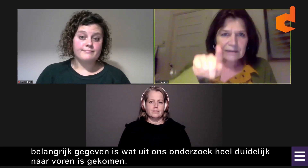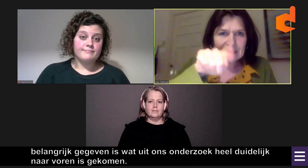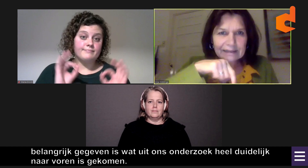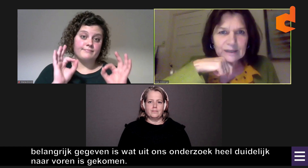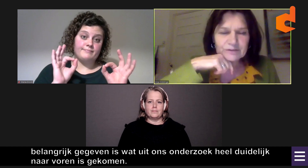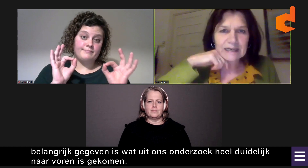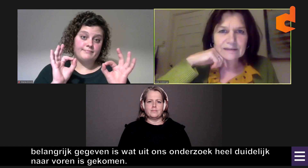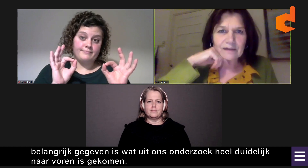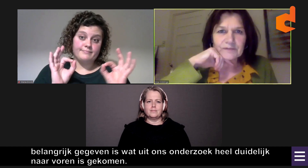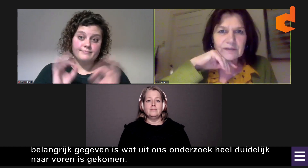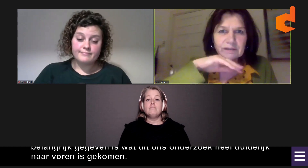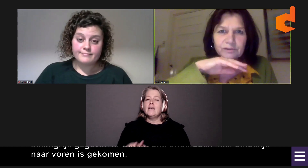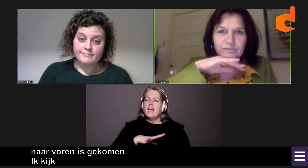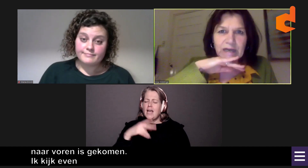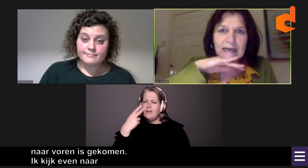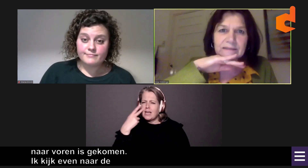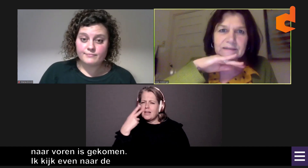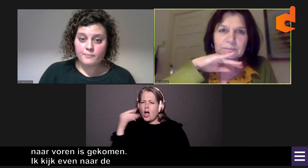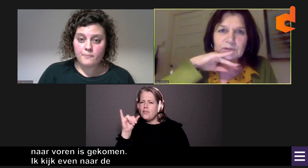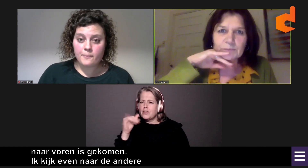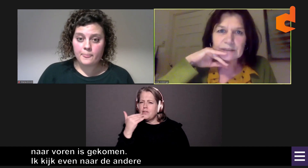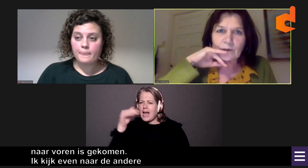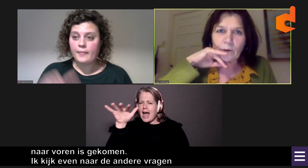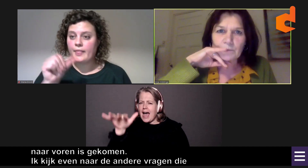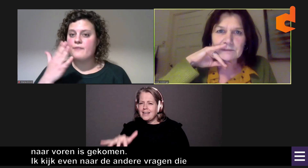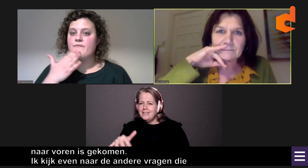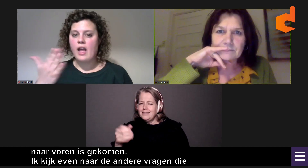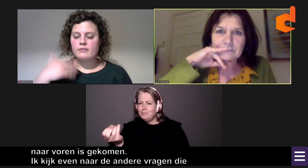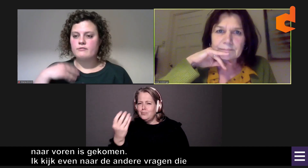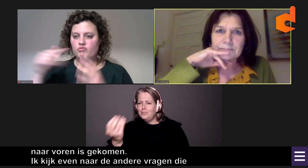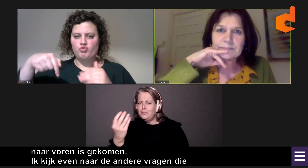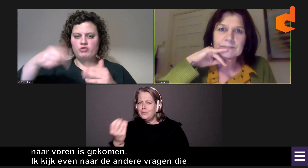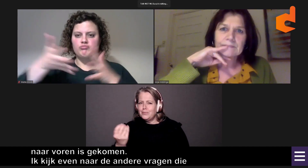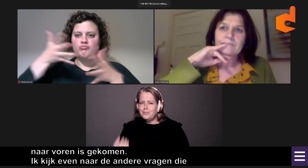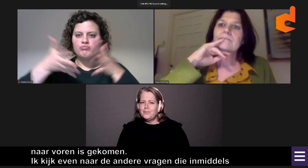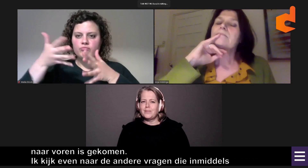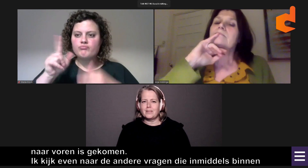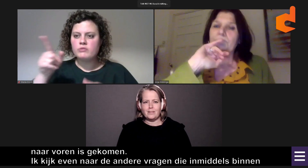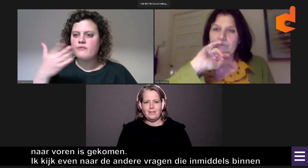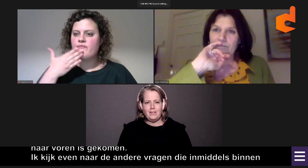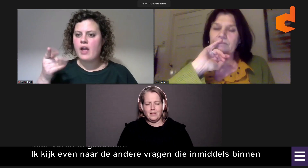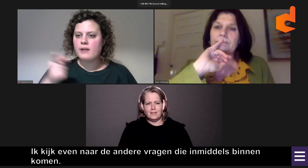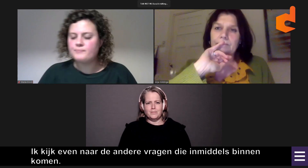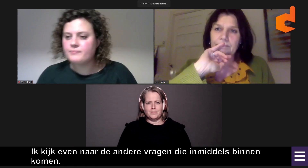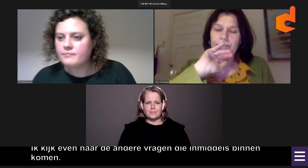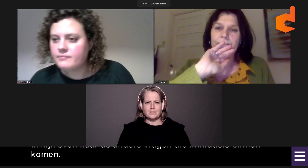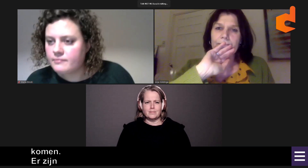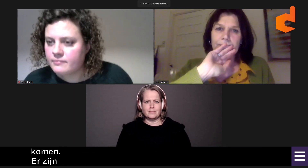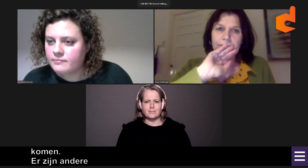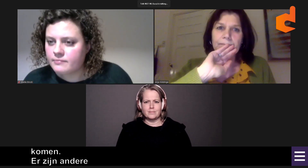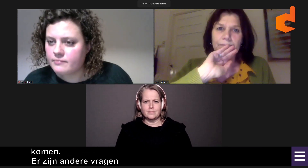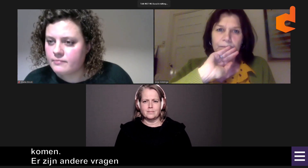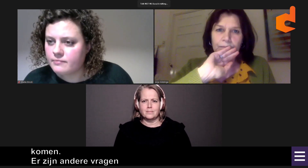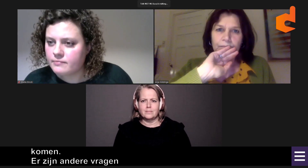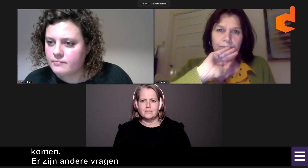Ik kijk even naar de andere vragen die inmiddels binnenkomen. Ja, er zijn andere vragen binnengekomen. Ik zal die